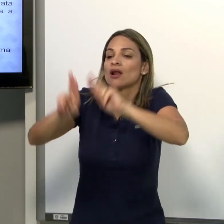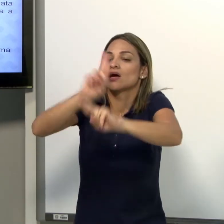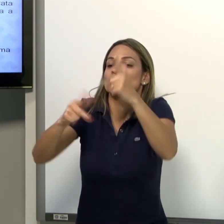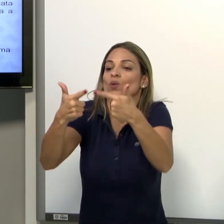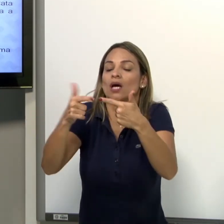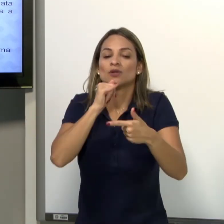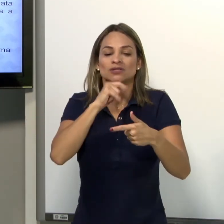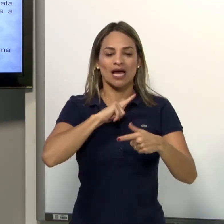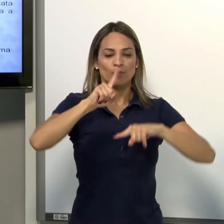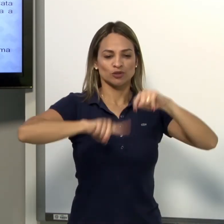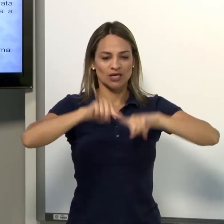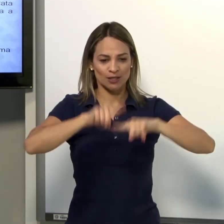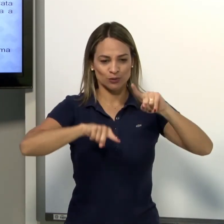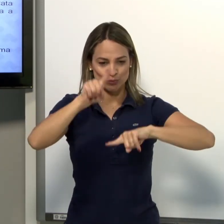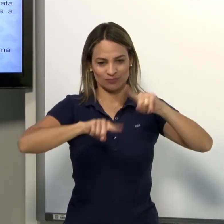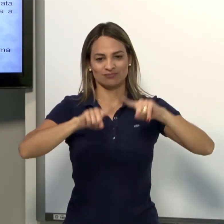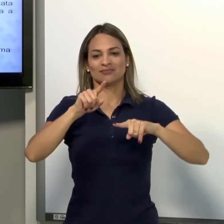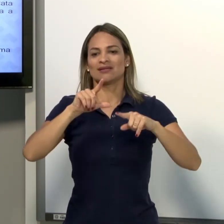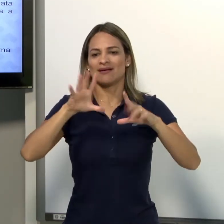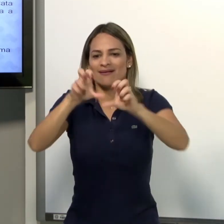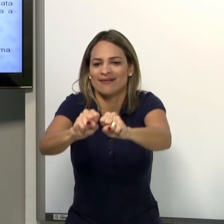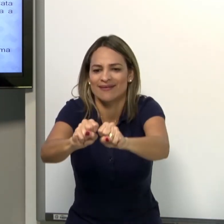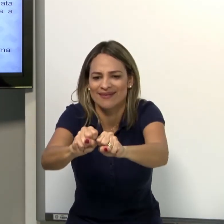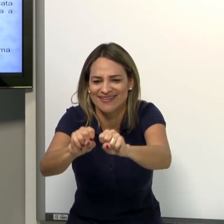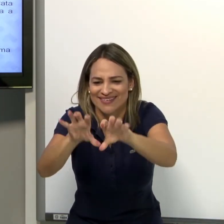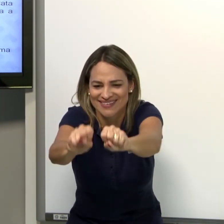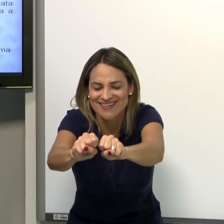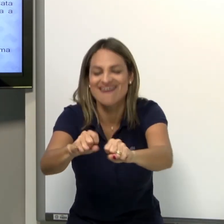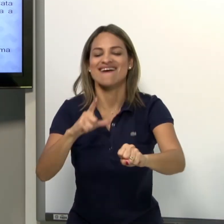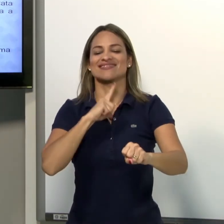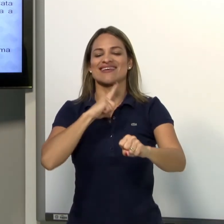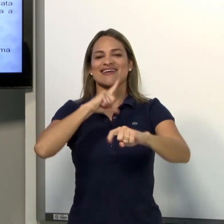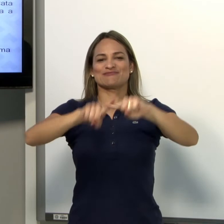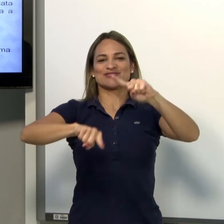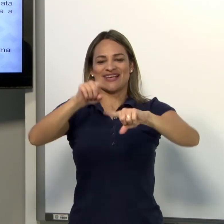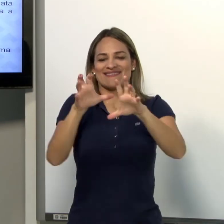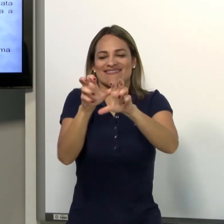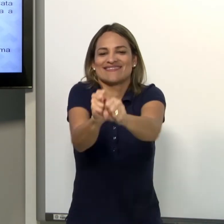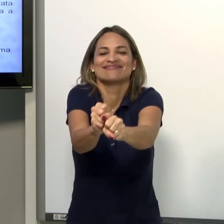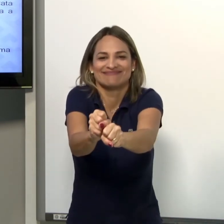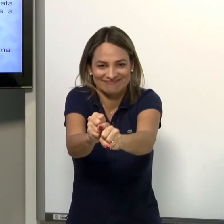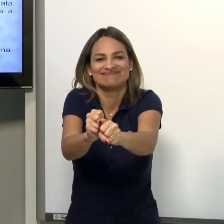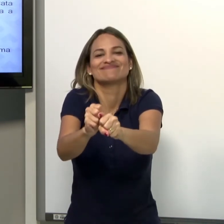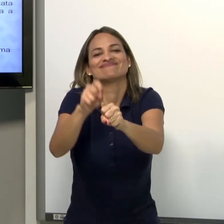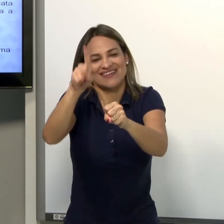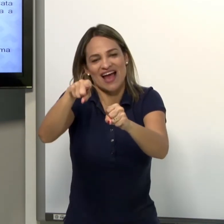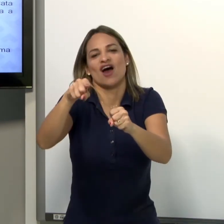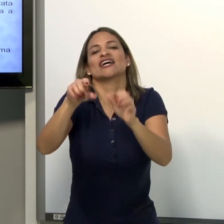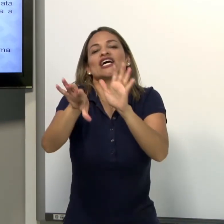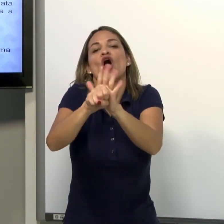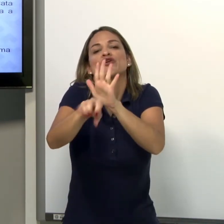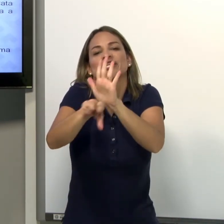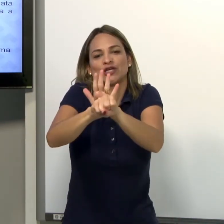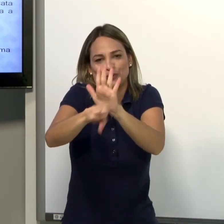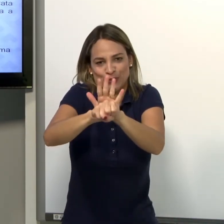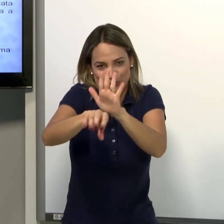com o objeto que se pega normal. Ele é abstrato. É como se fosse